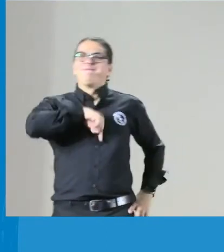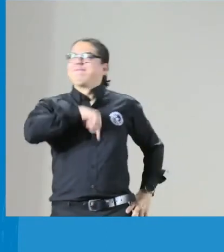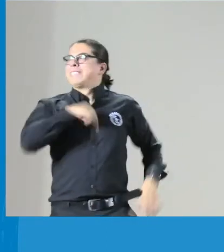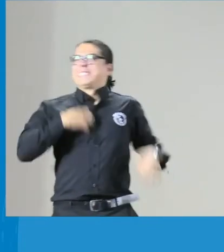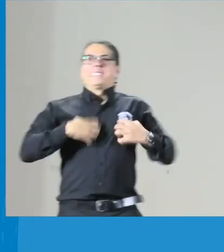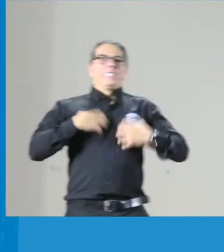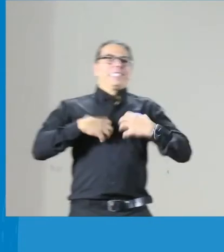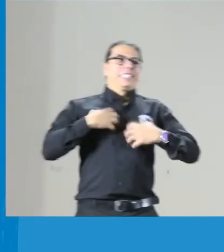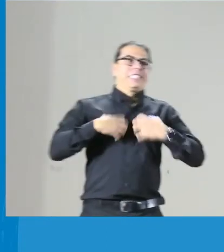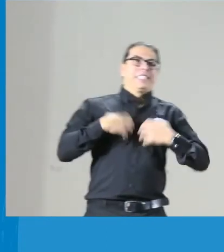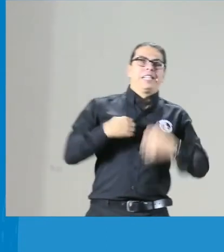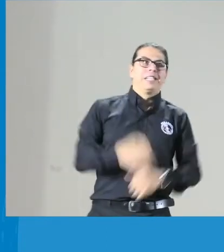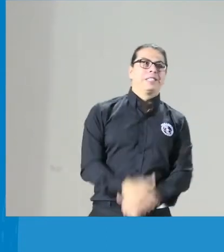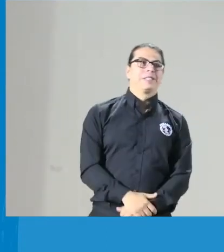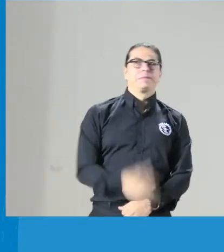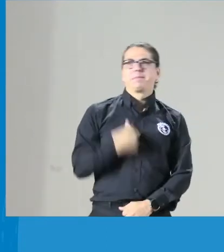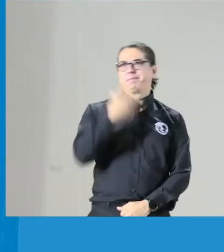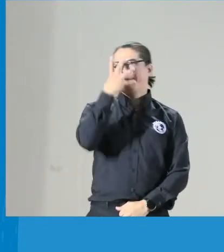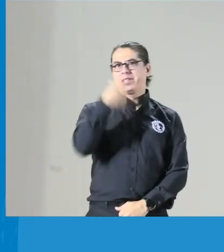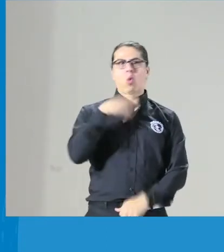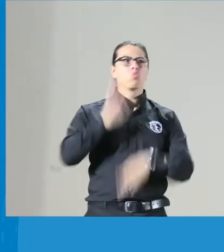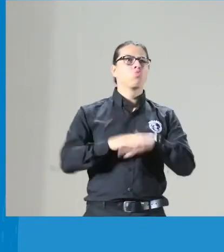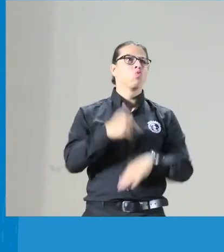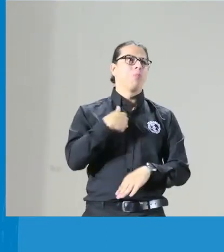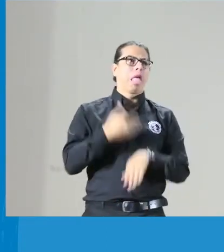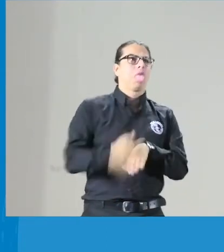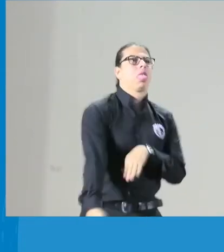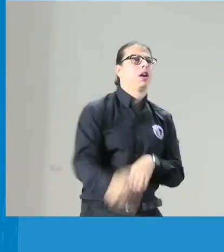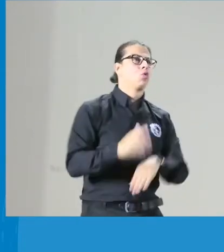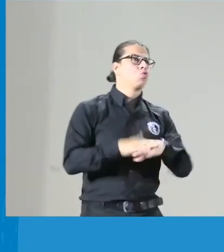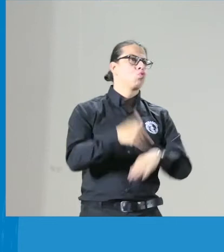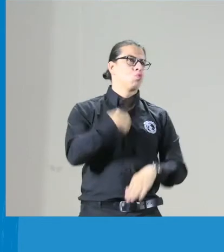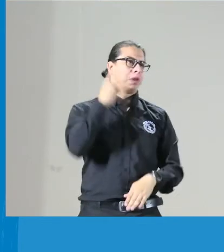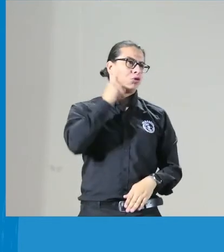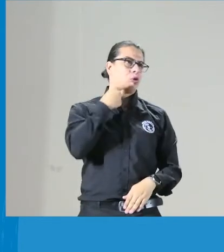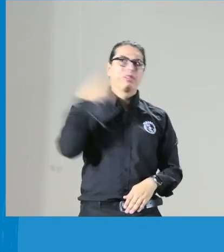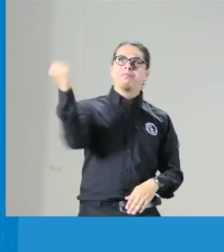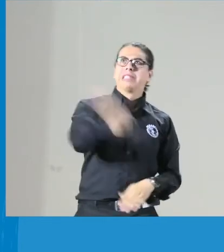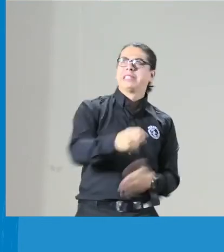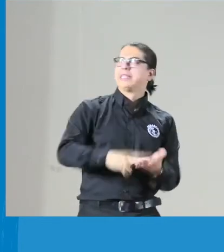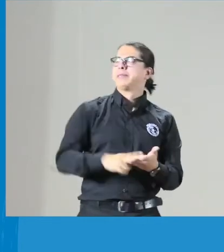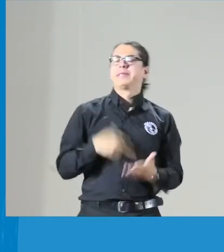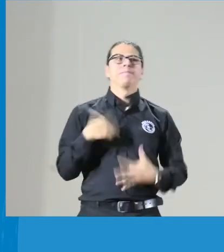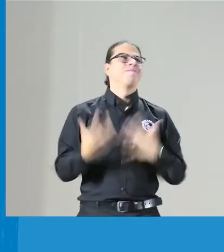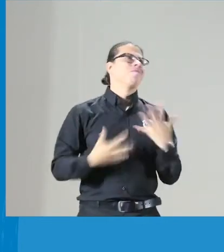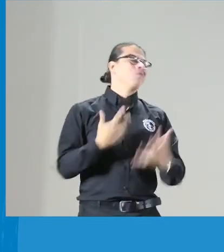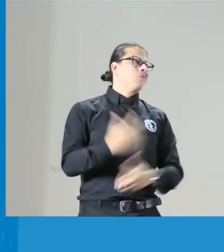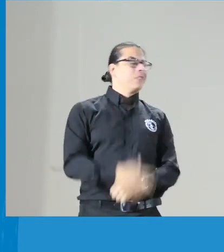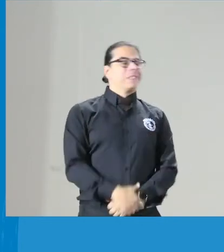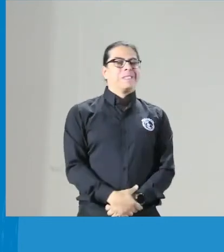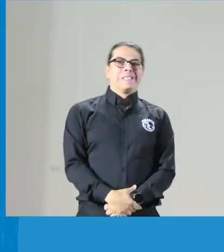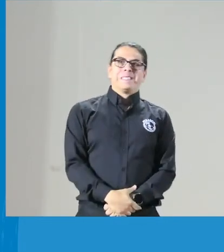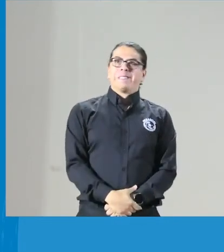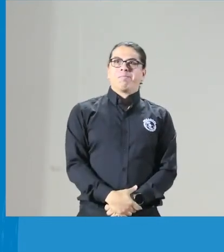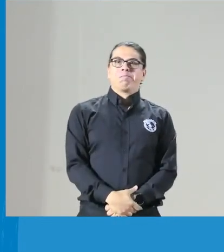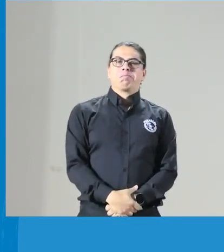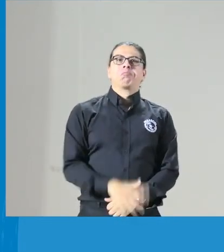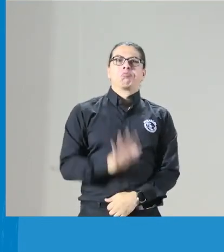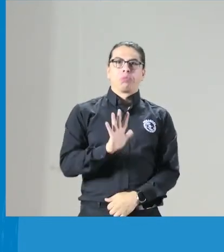¿dónde está el intérprete? Y empezamos a preocuparnos y tenemos esa ansiedad. Dicimos, no, pero ¿qué pasa? Ay, Dios mío. Y